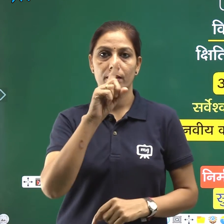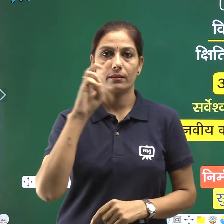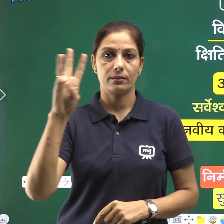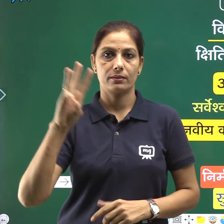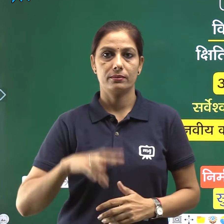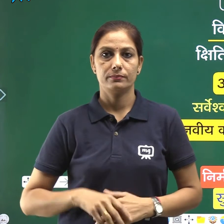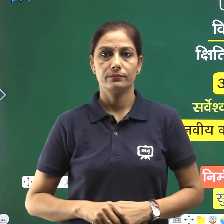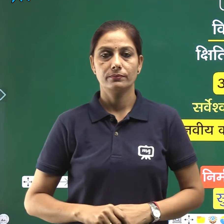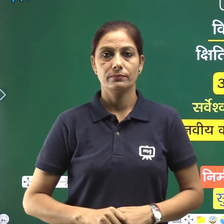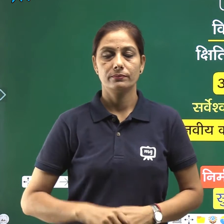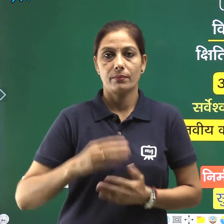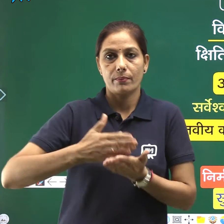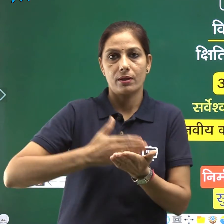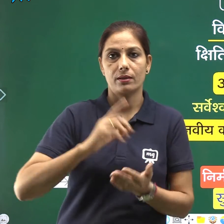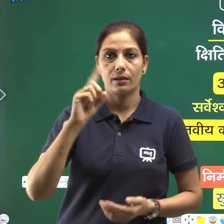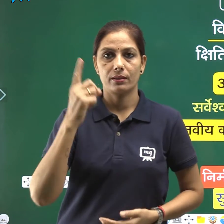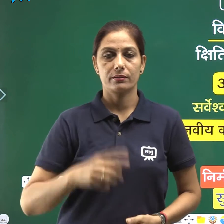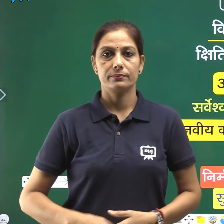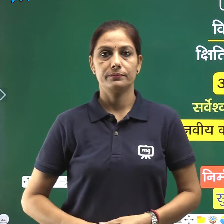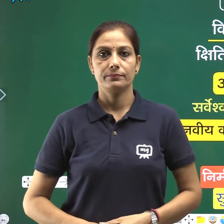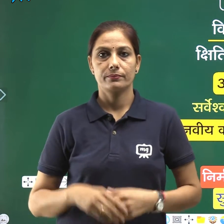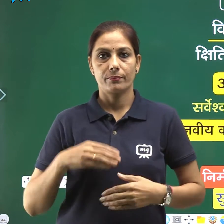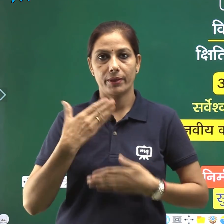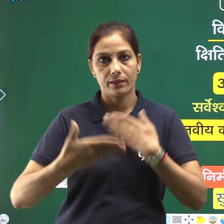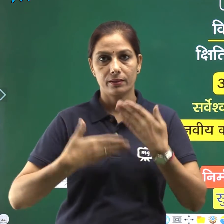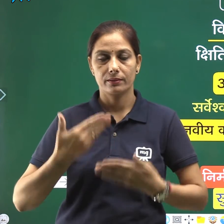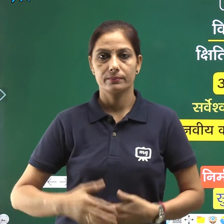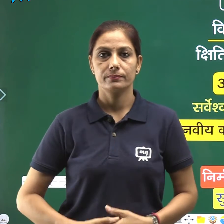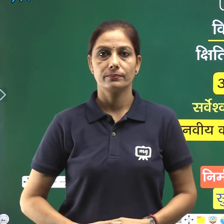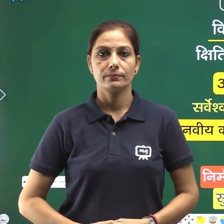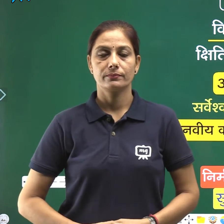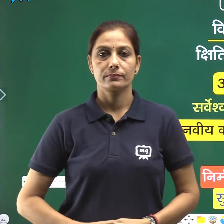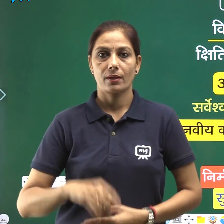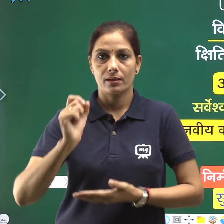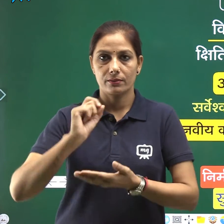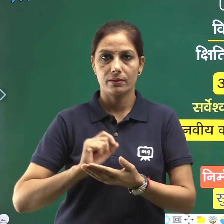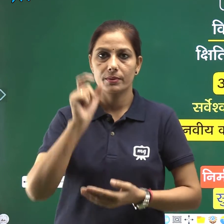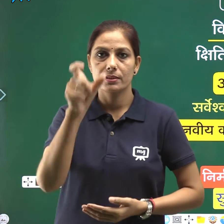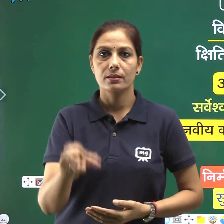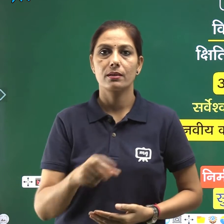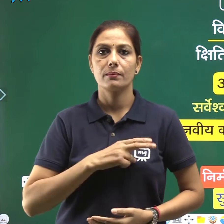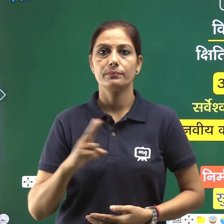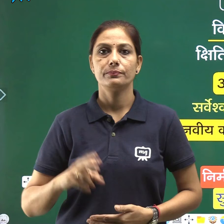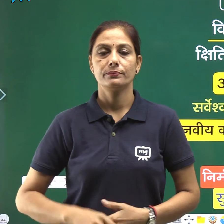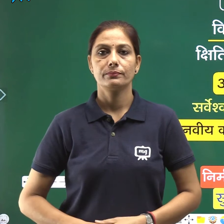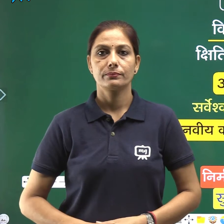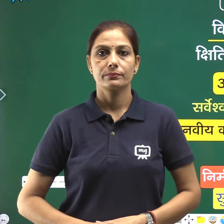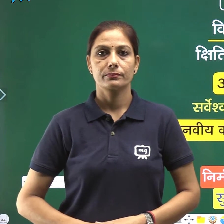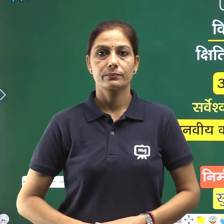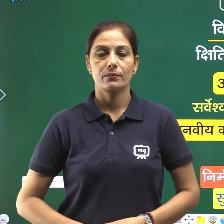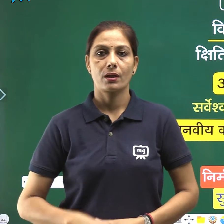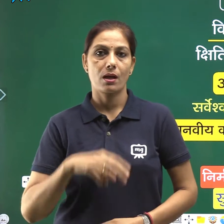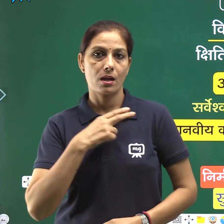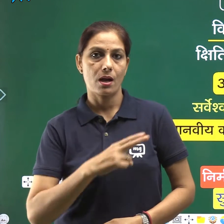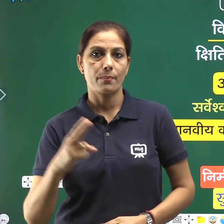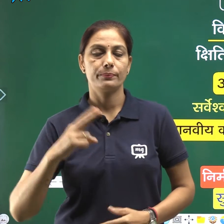भाग एक पड़ेंगे लेखक हैं सर्विश और